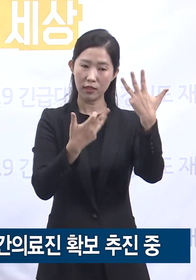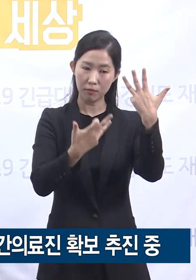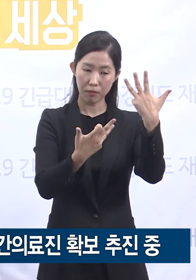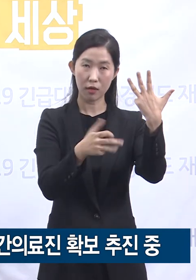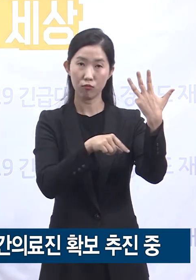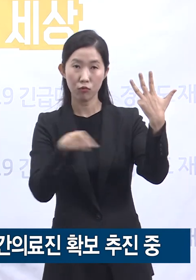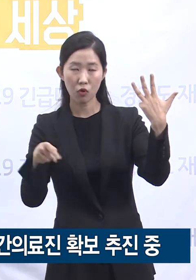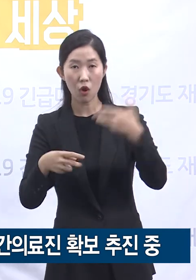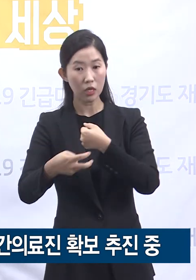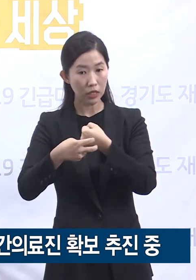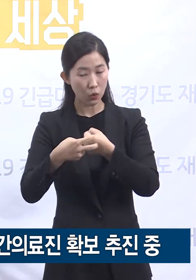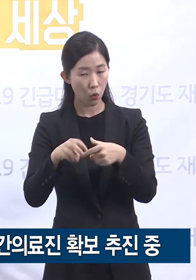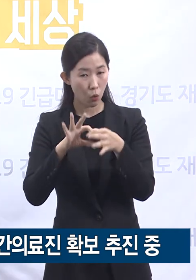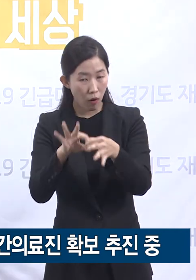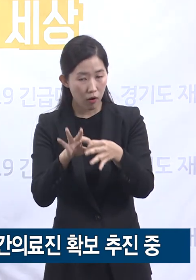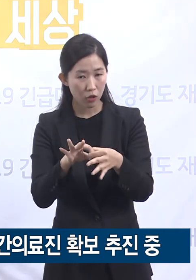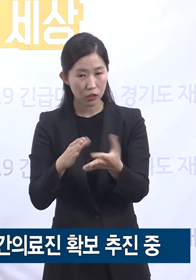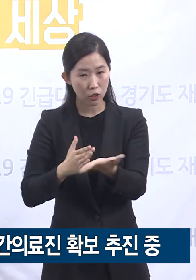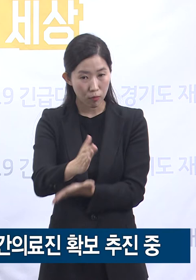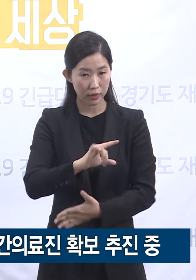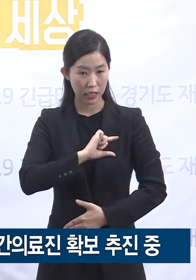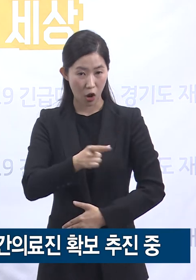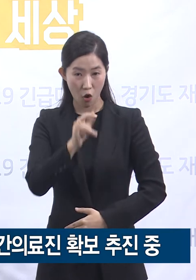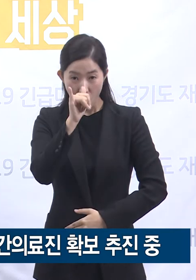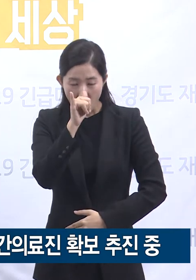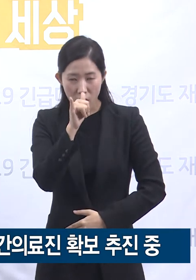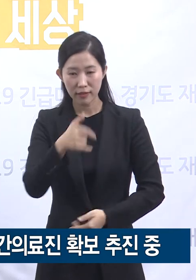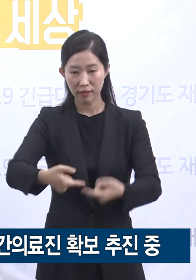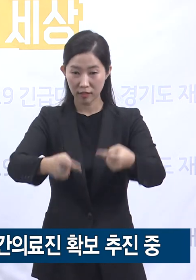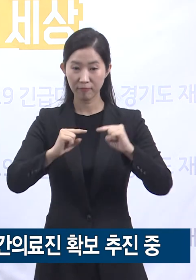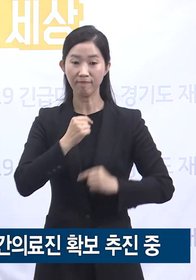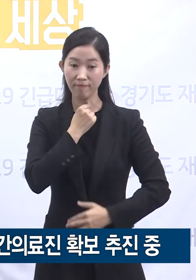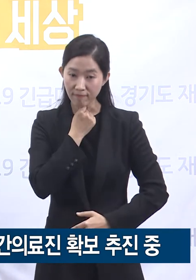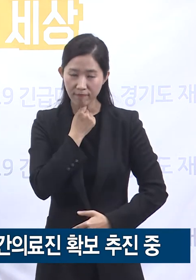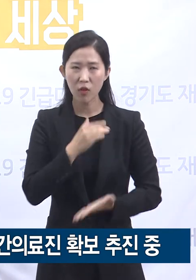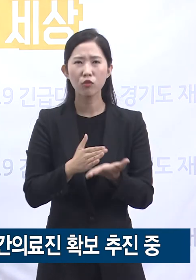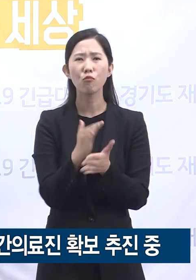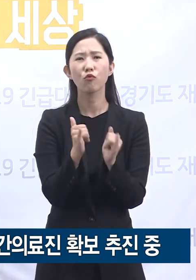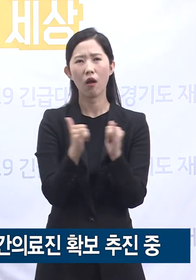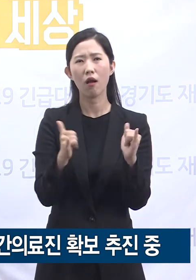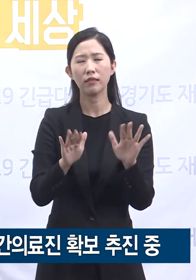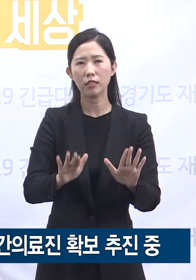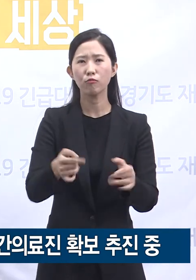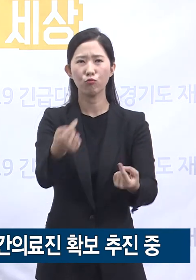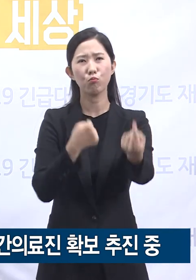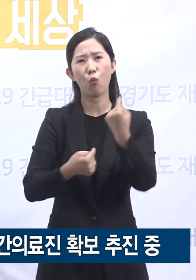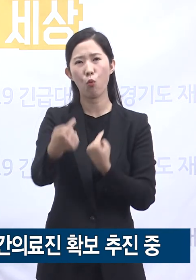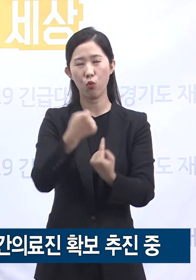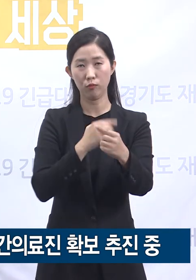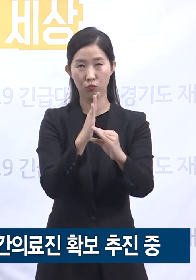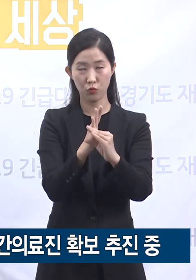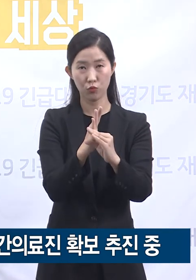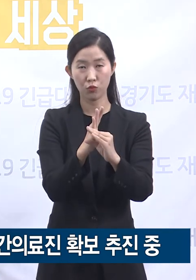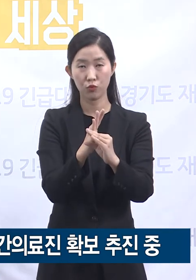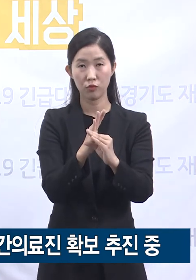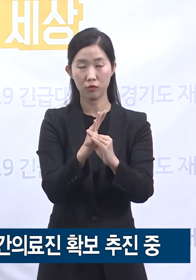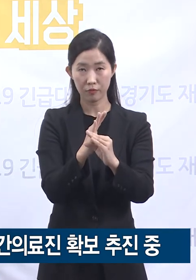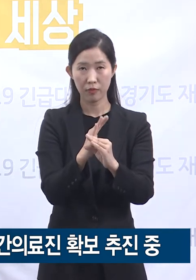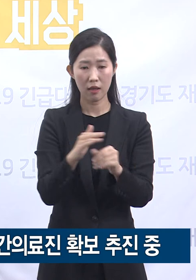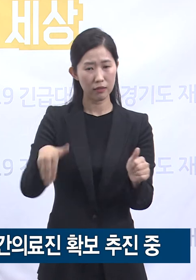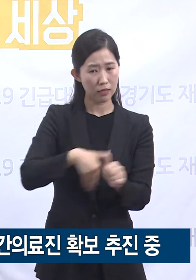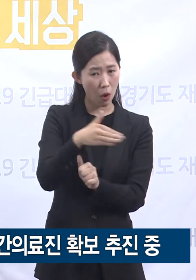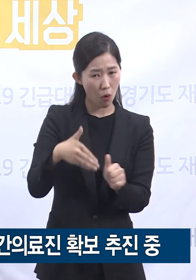전문자격증 소지자로 참가를 희망하는 의료전문의를 모집하고 있으며 필요인력 확충을 위해 상황 종료수까지